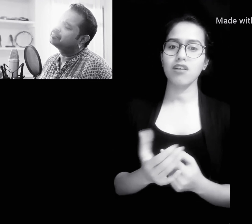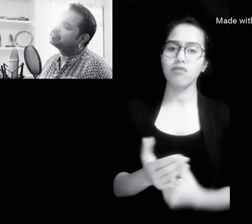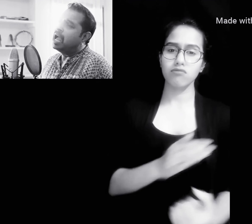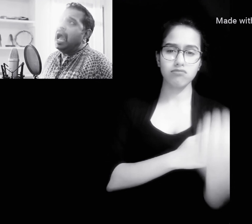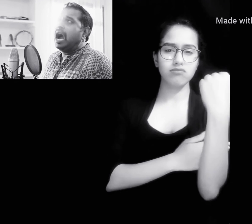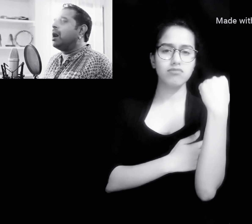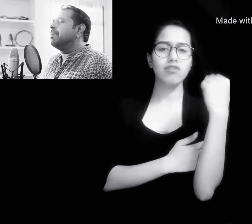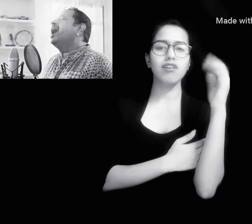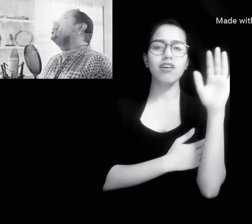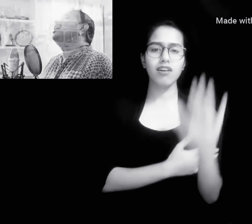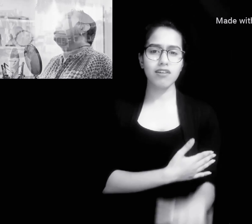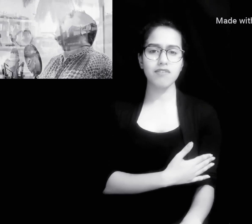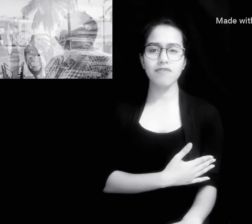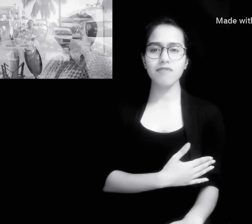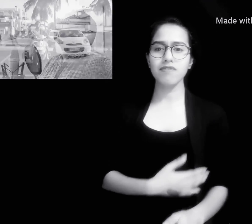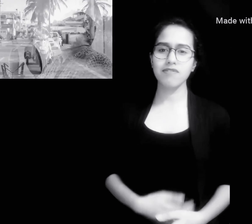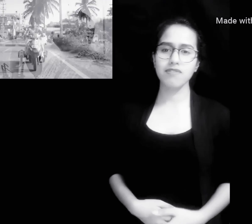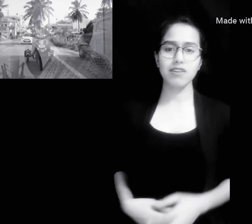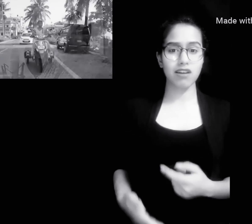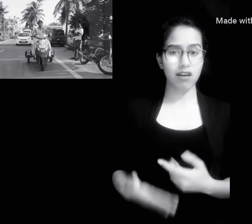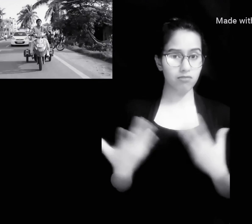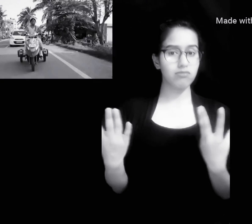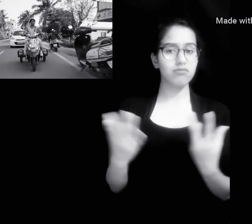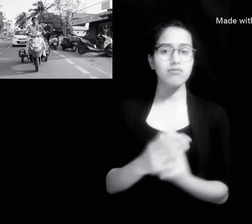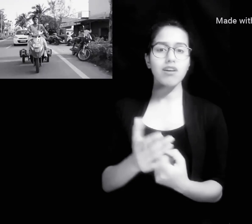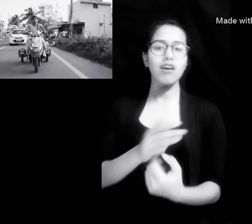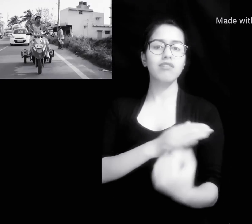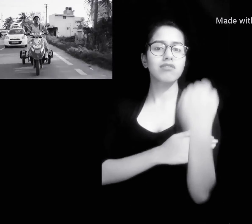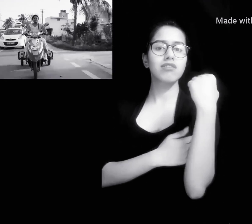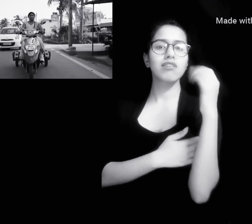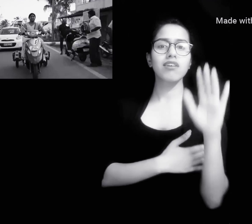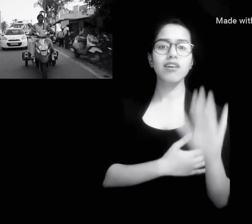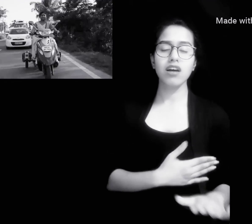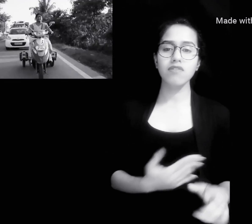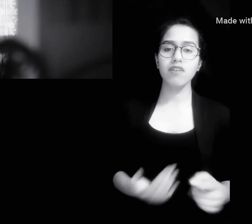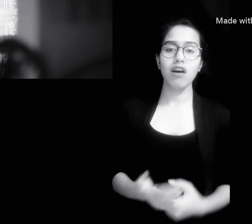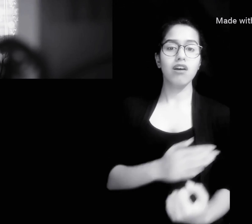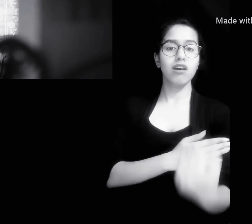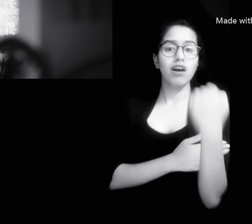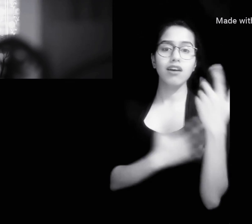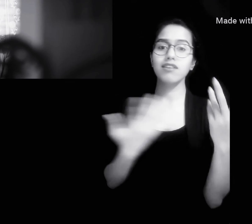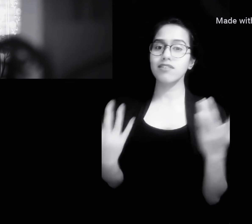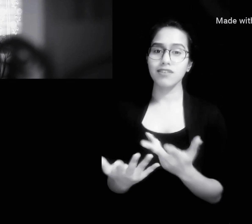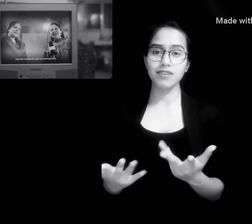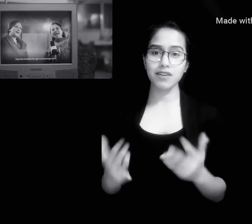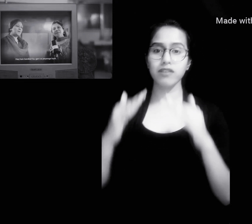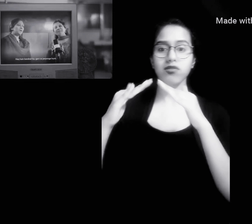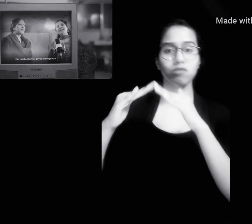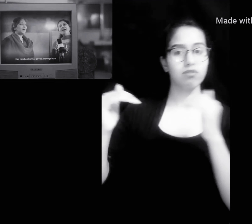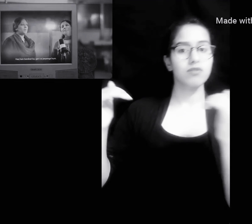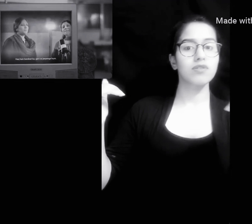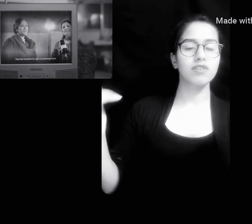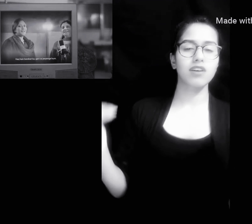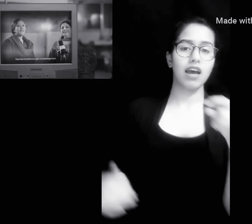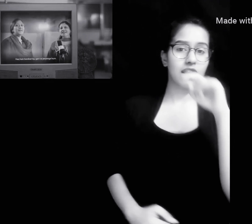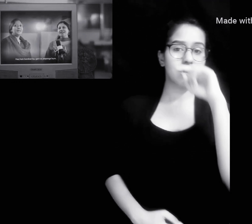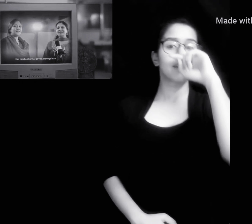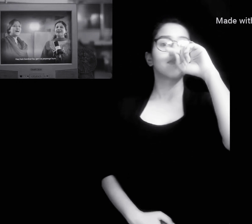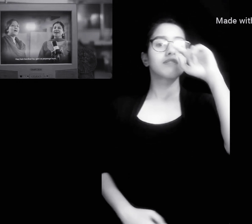हमें हक है, हमें हक है हक है बनावनी